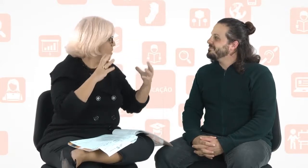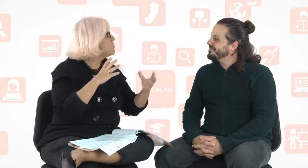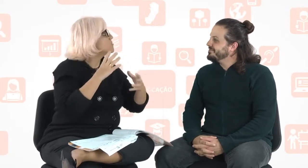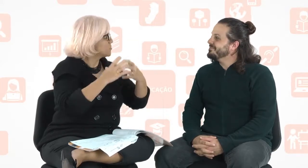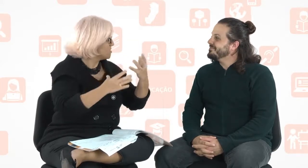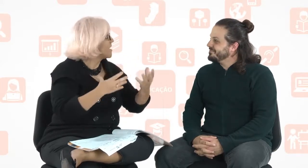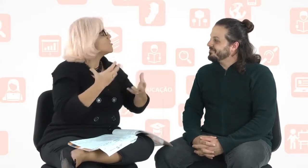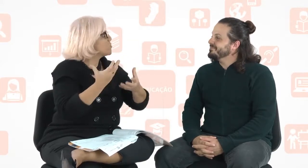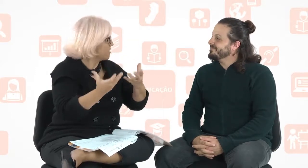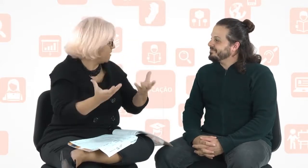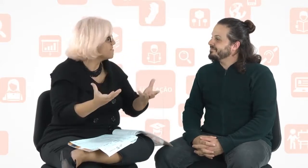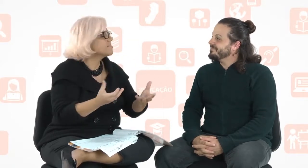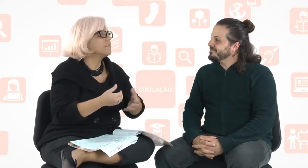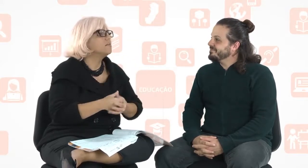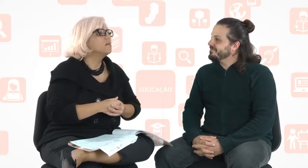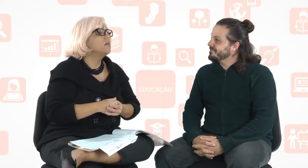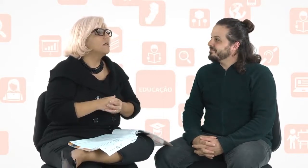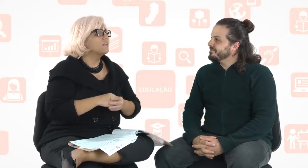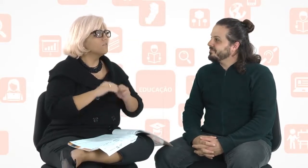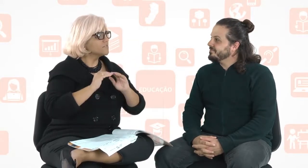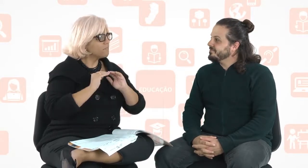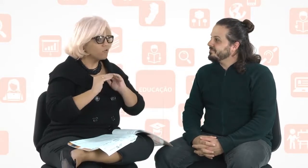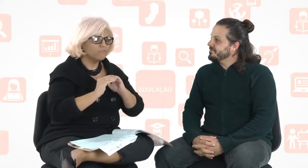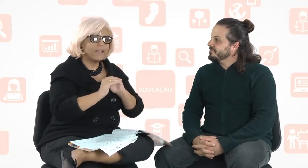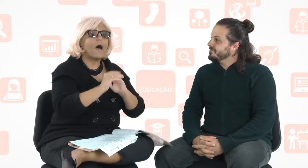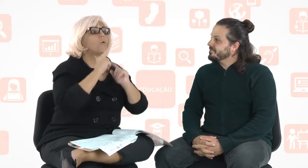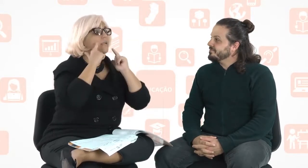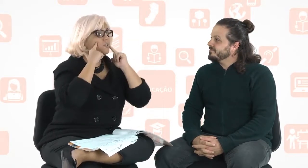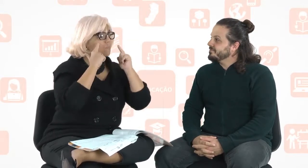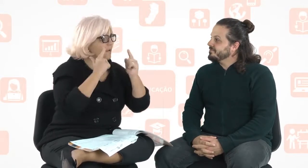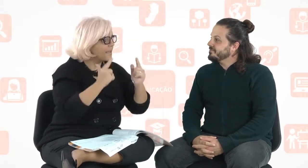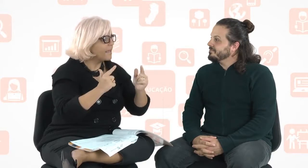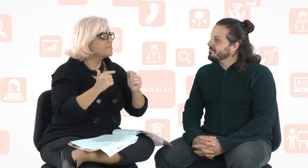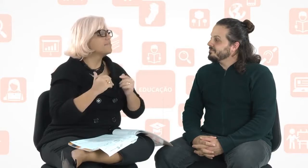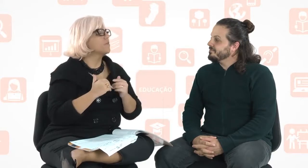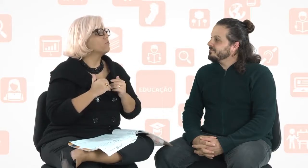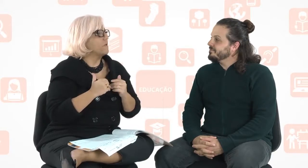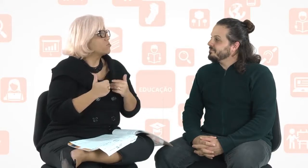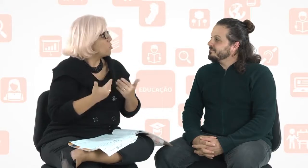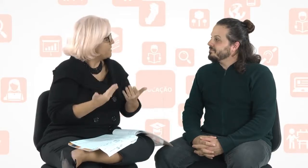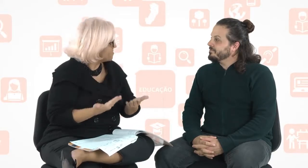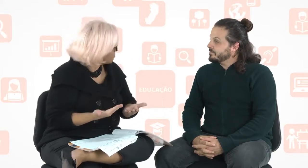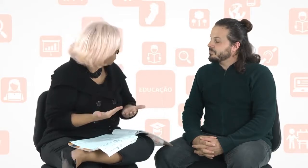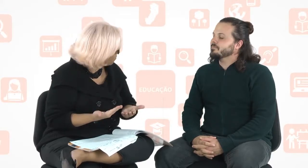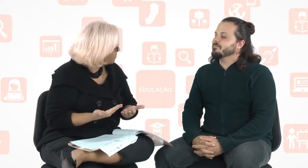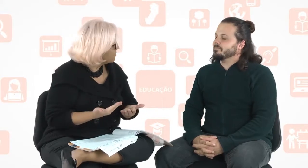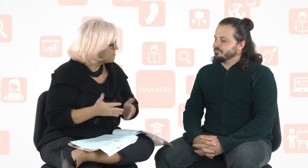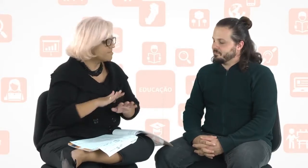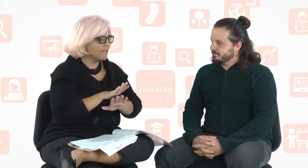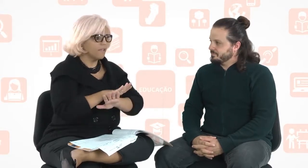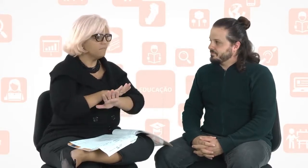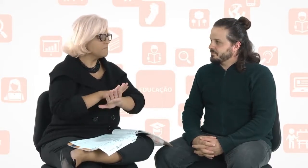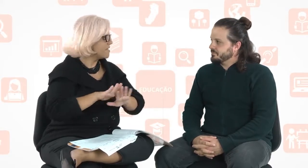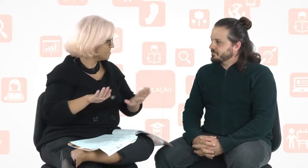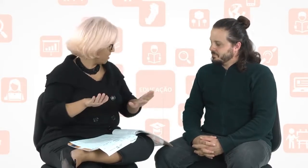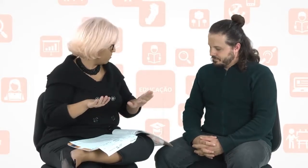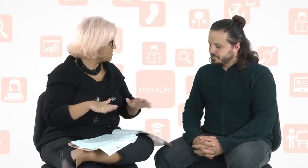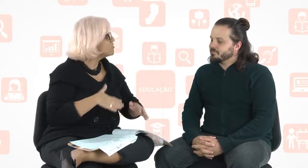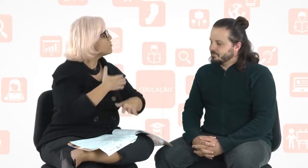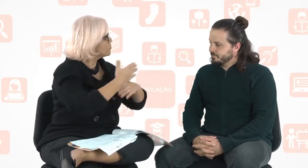pessoas acham que é assim, então você pode falar olhando para ele, sendo bem solícito, sem receio, mas eu já